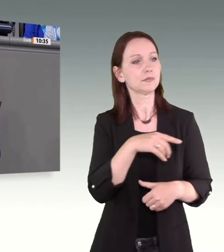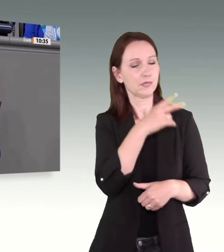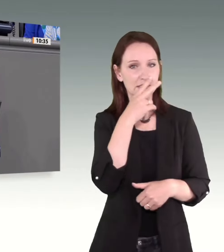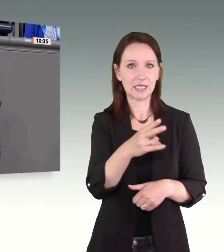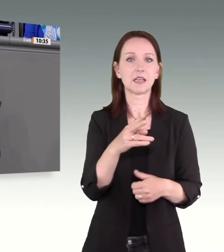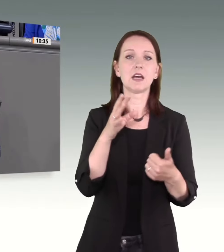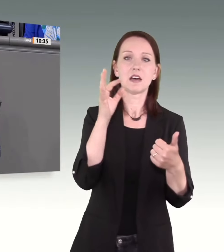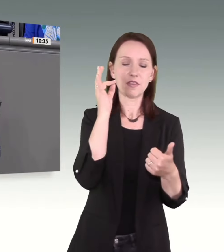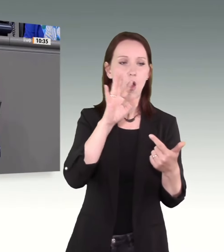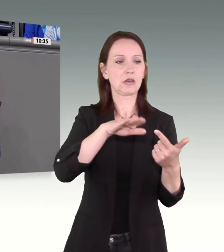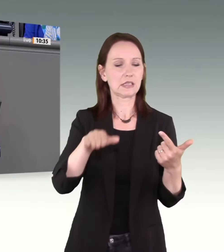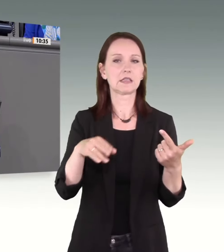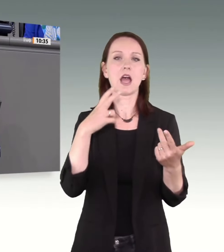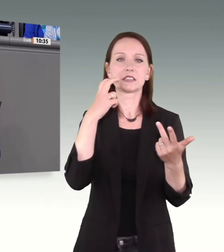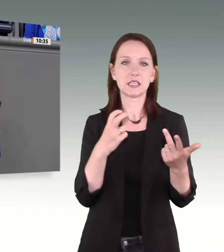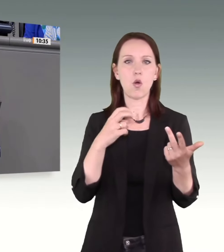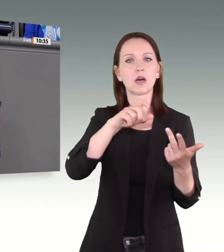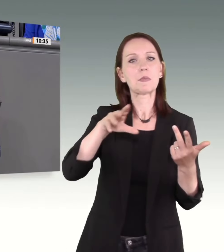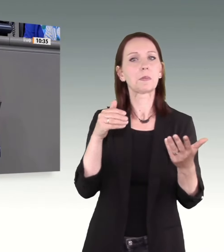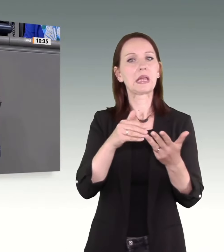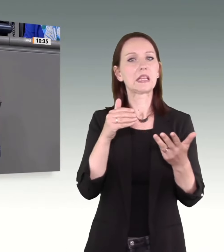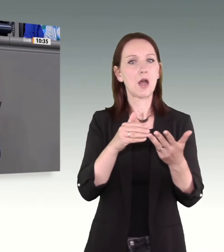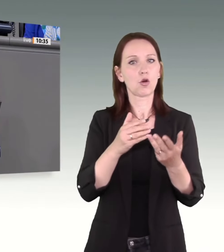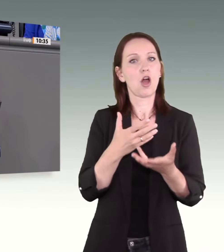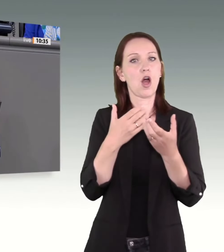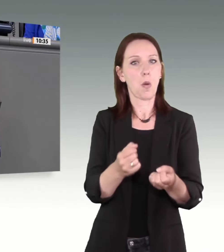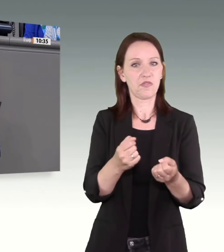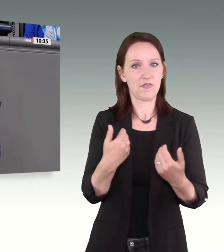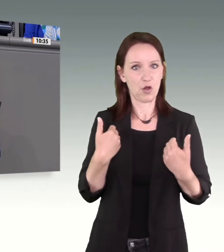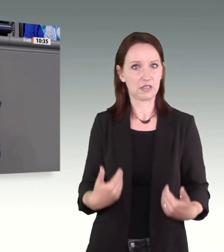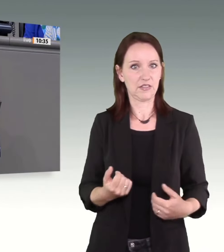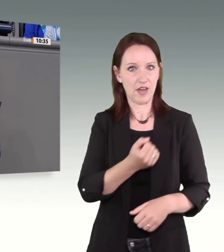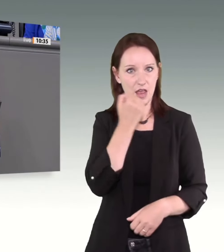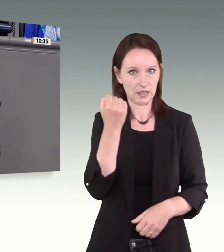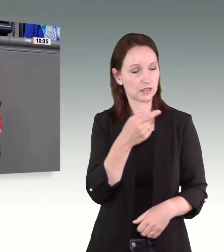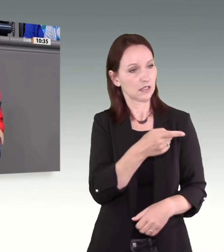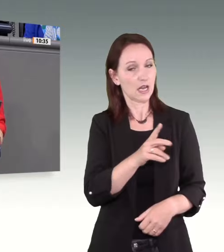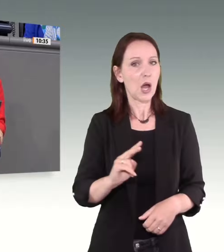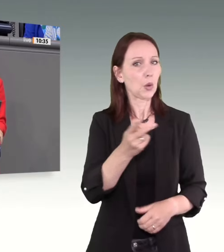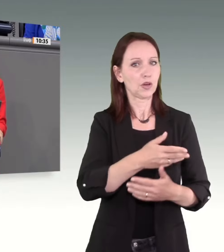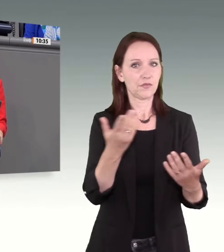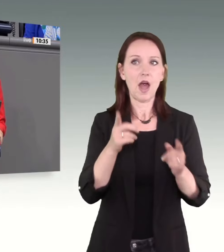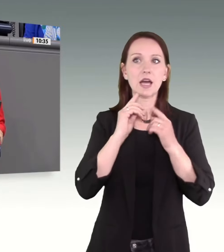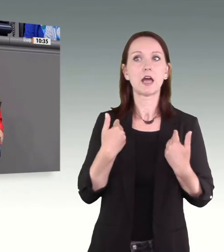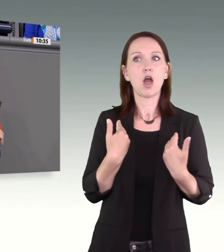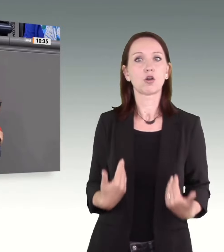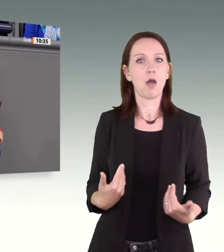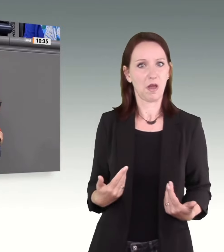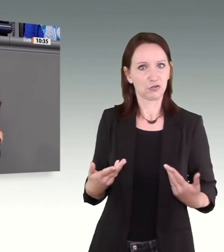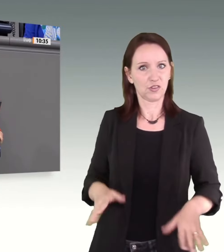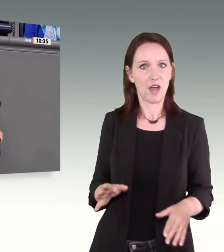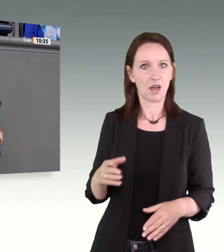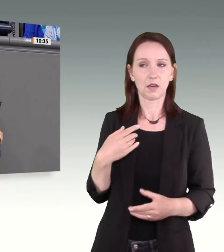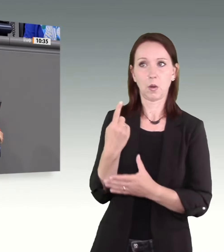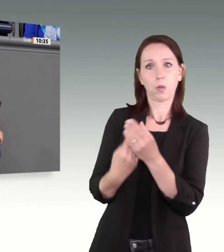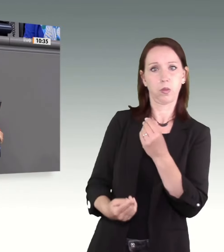Behinderungen gemeinsam, wenn sie Opfer von Gewalt werden? Sie sind körperlich unterlegen. Das ist ein Menschenbild, das ich nicht so teilen